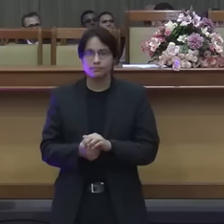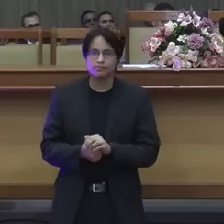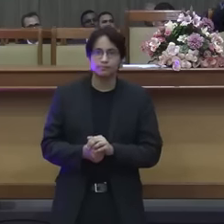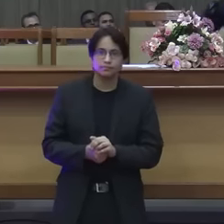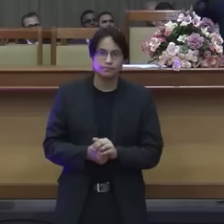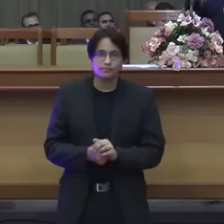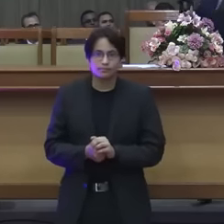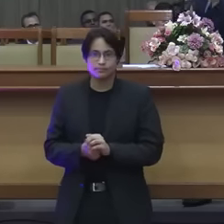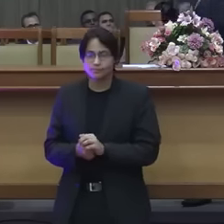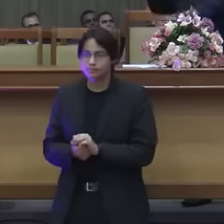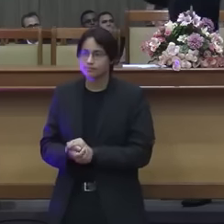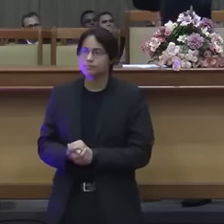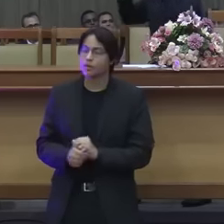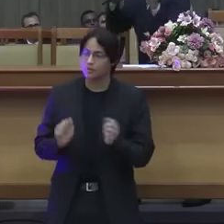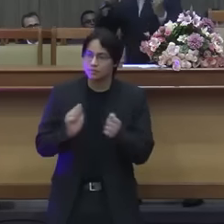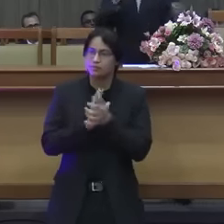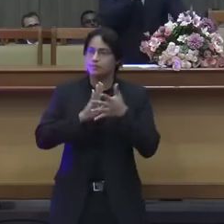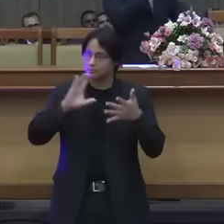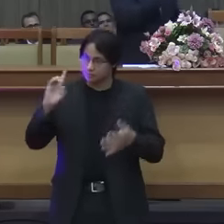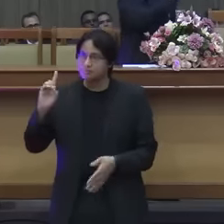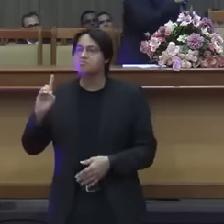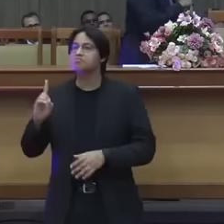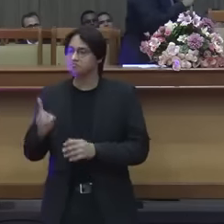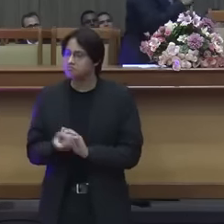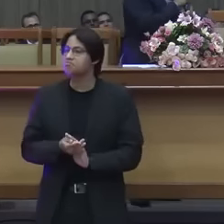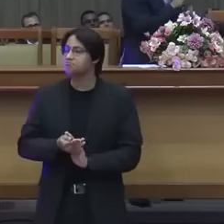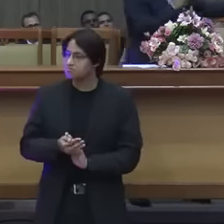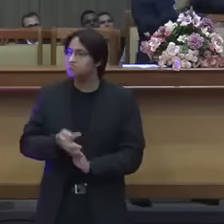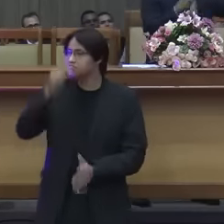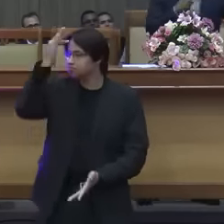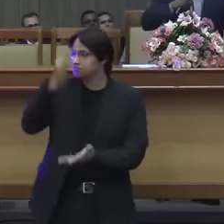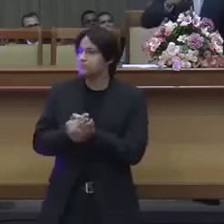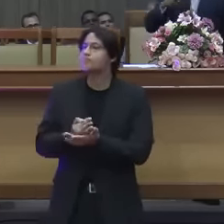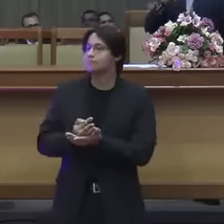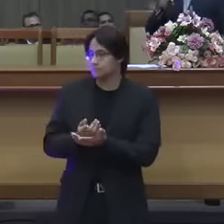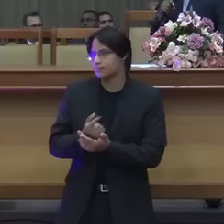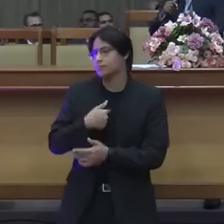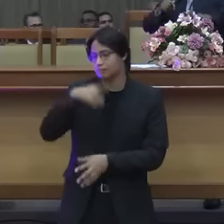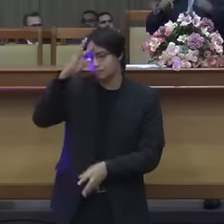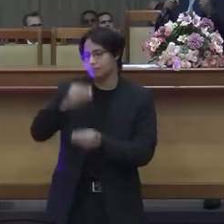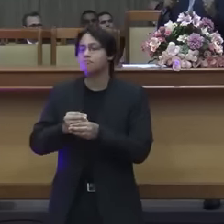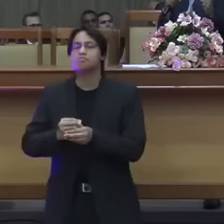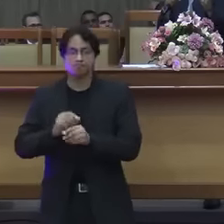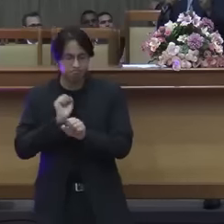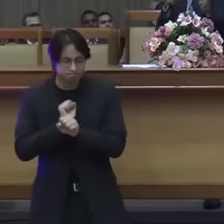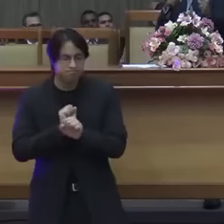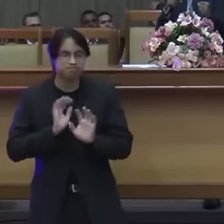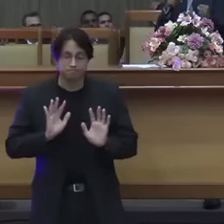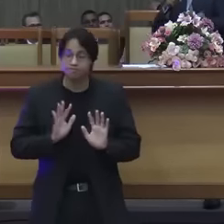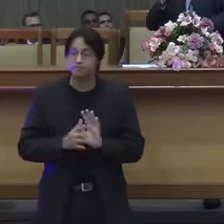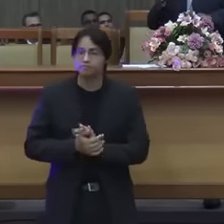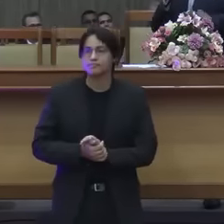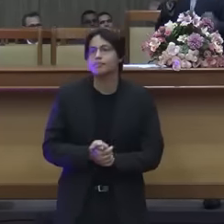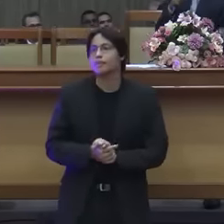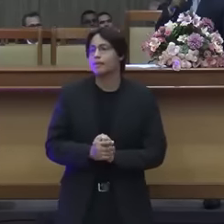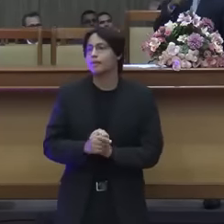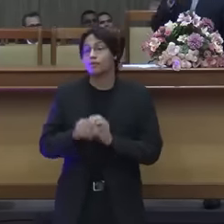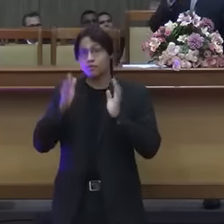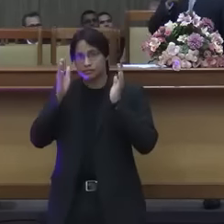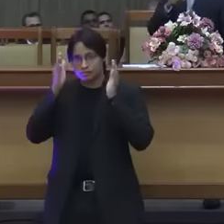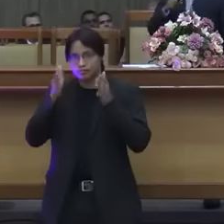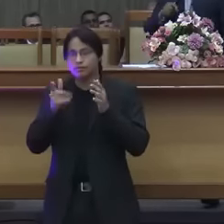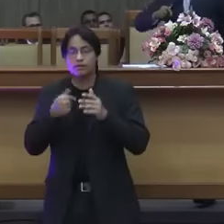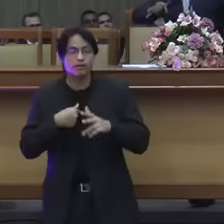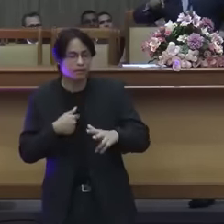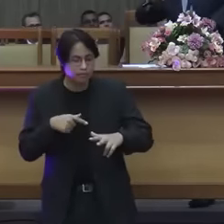oh glória a Deus isso aqui é crença irmão eu vou já terminar dizendo aqui para vocês a ênfase do texto untou as